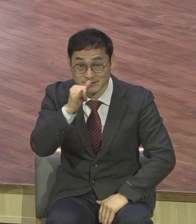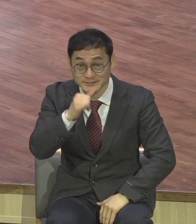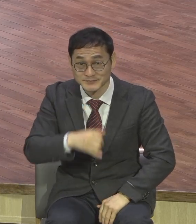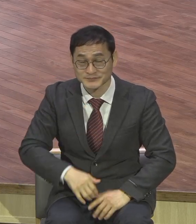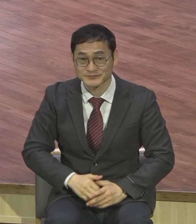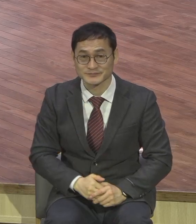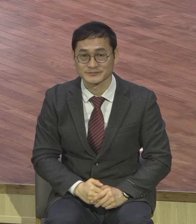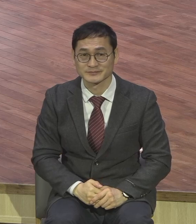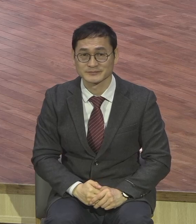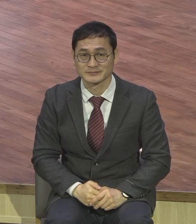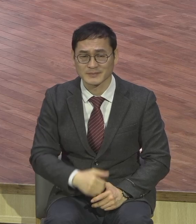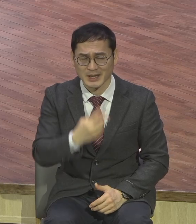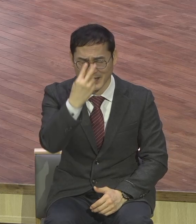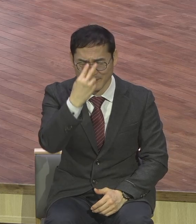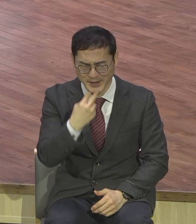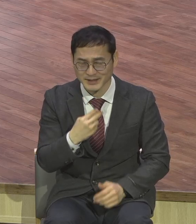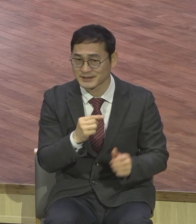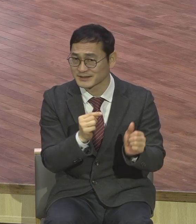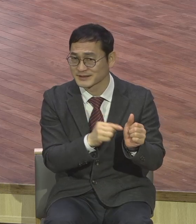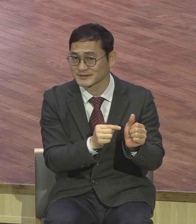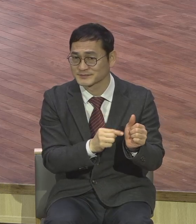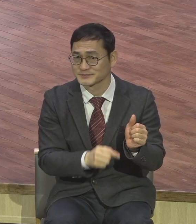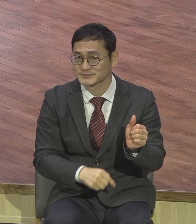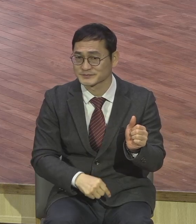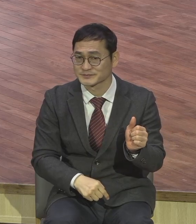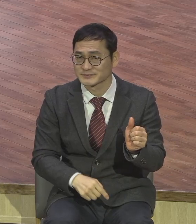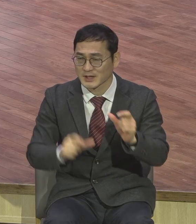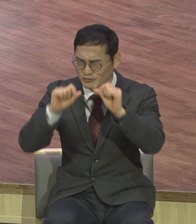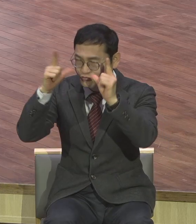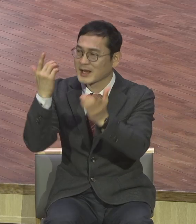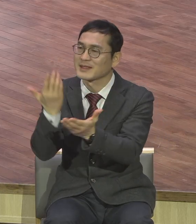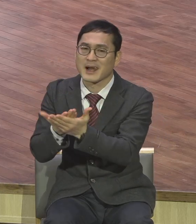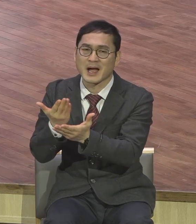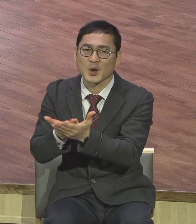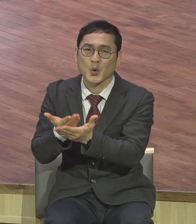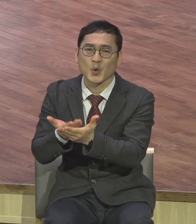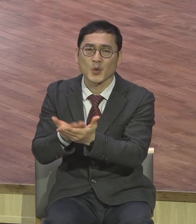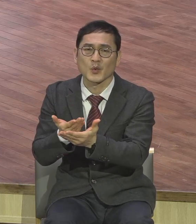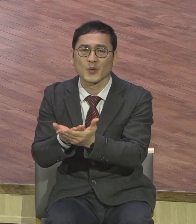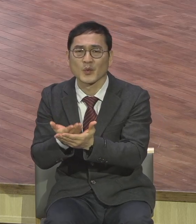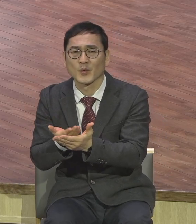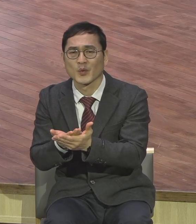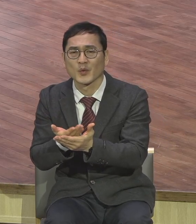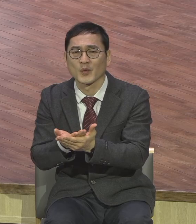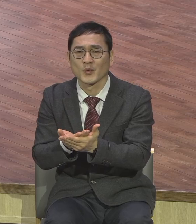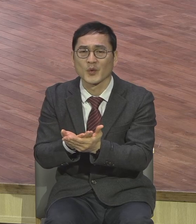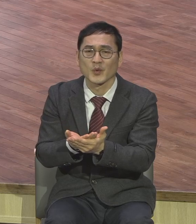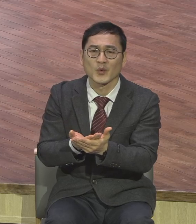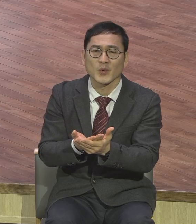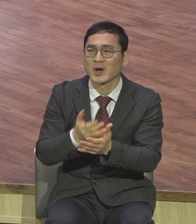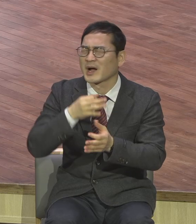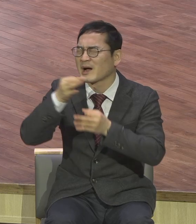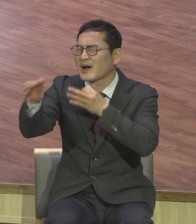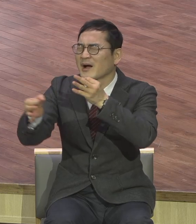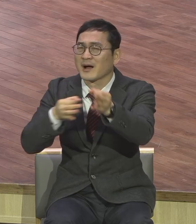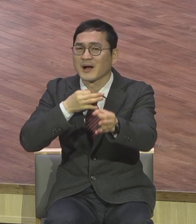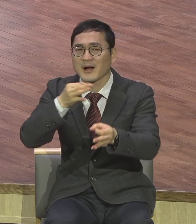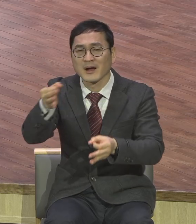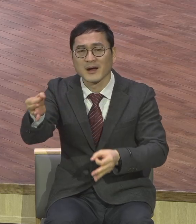맹인이 맹인이 눈을 뜨게 달라고 누구에게 말을 합니까 눈이 떠집니까 그런데 이분들이 믿음이